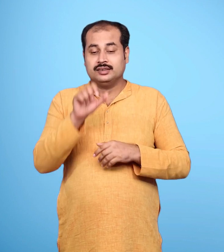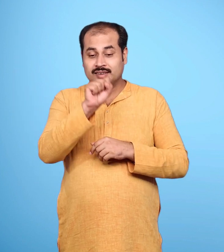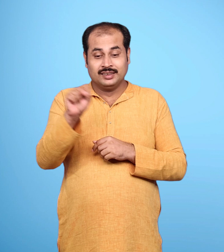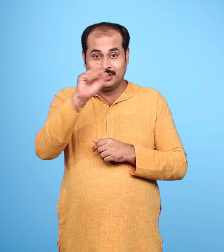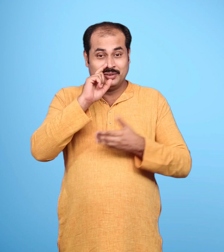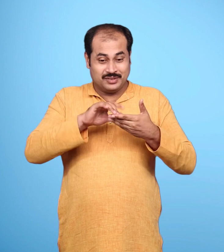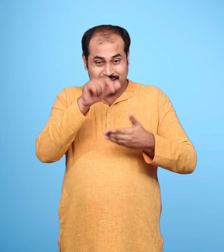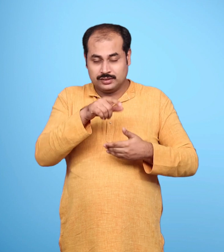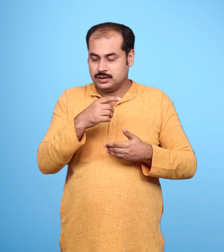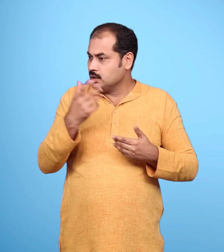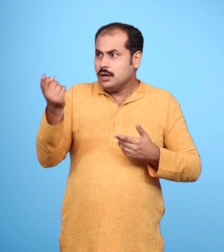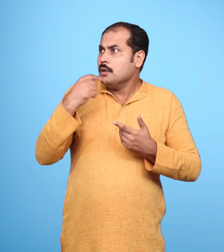सीता क्रोध से उबल पड़ी